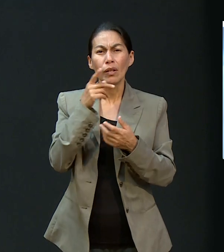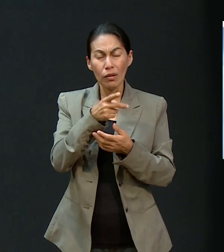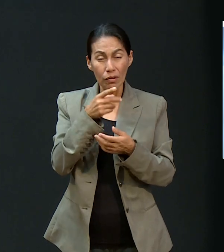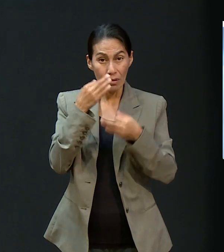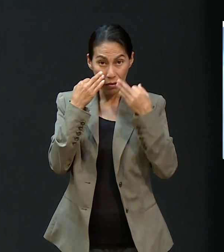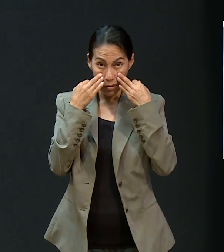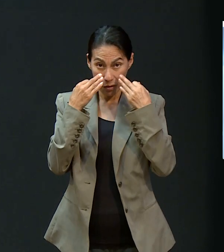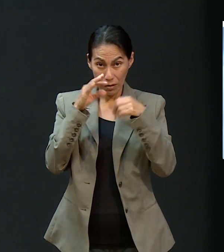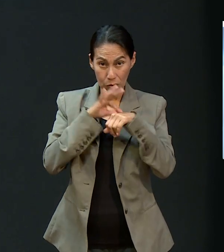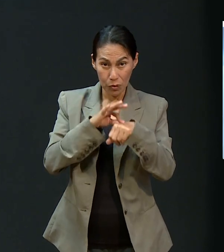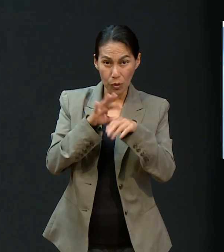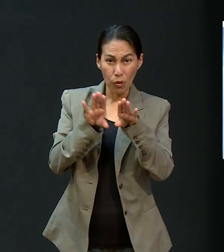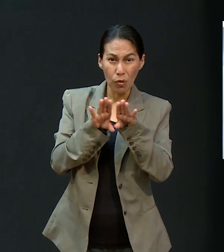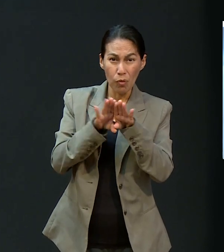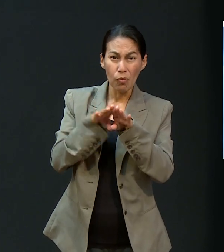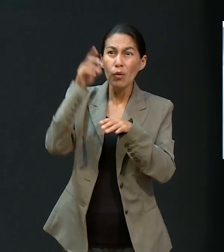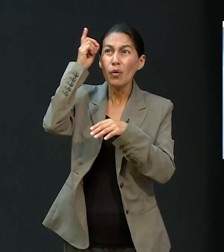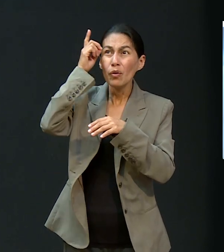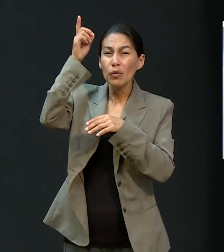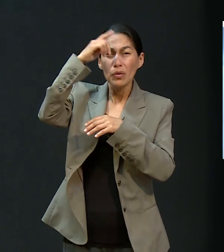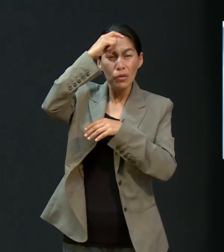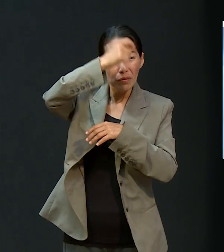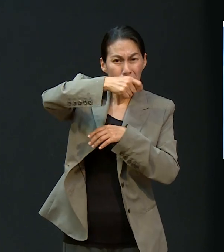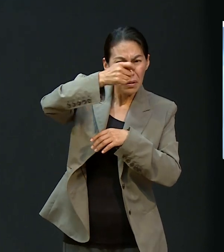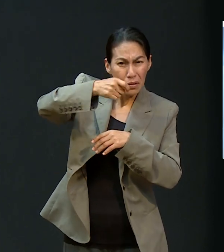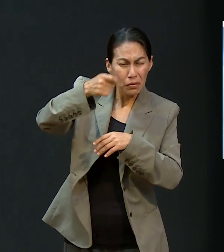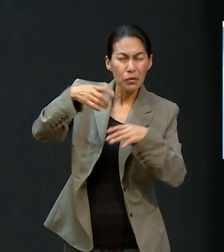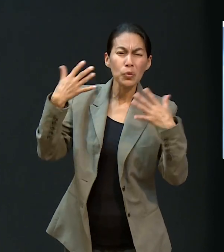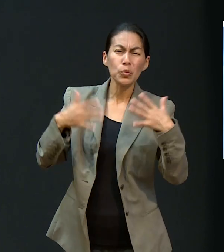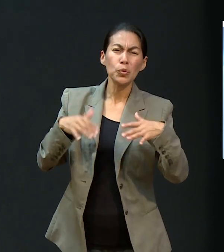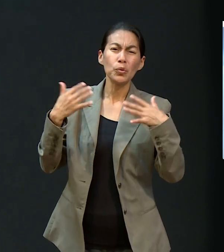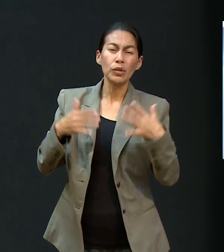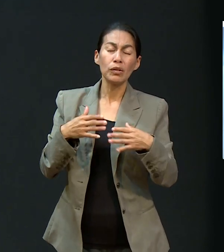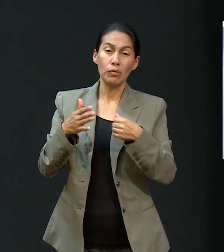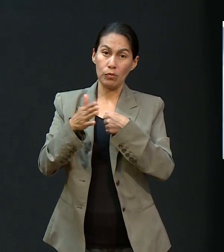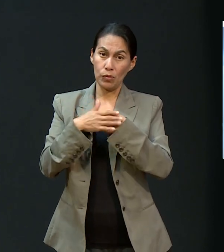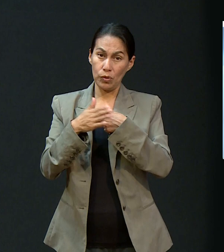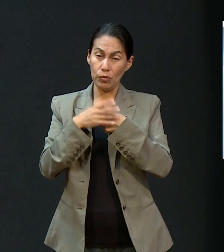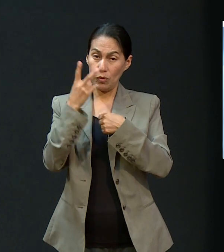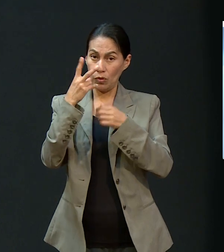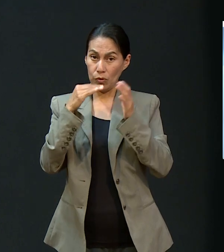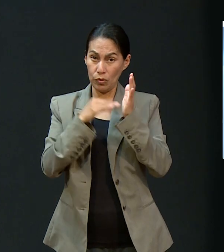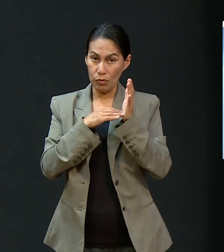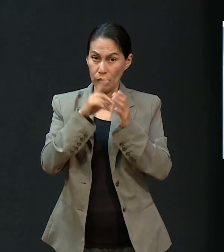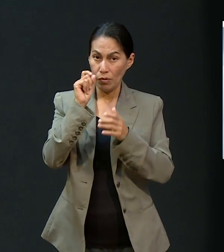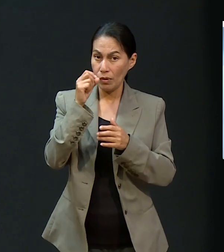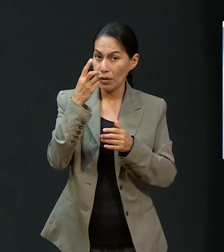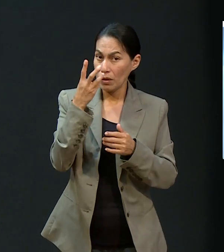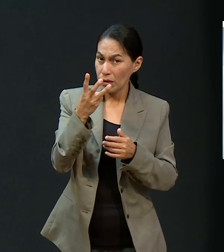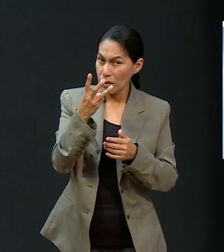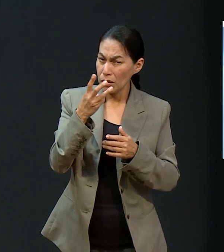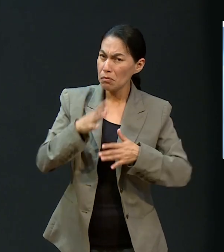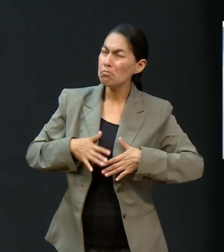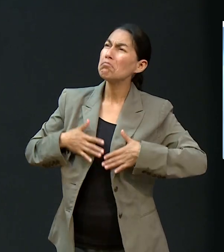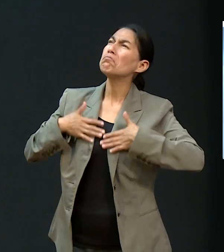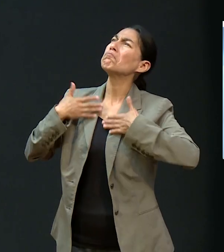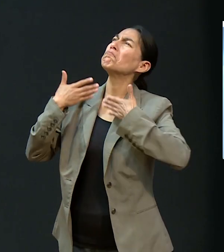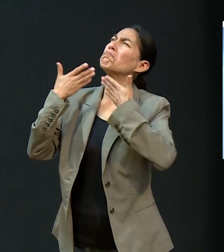bueno ha sido Dios con ellas y cómo el 2023 se presenta en oración y